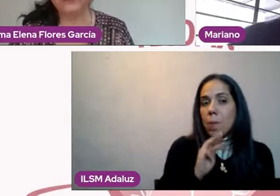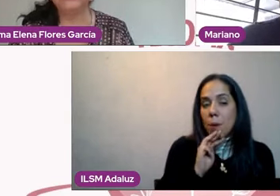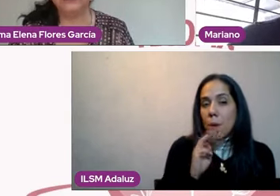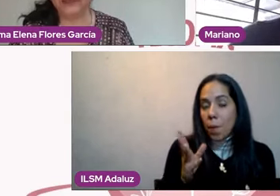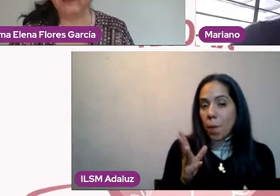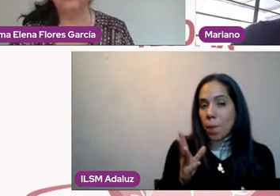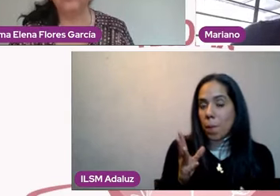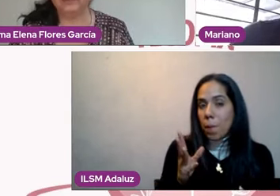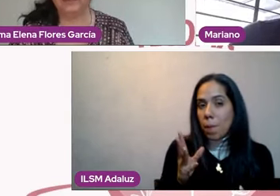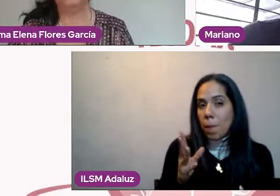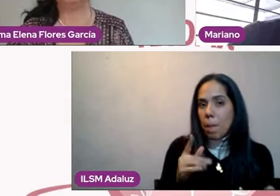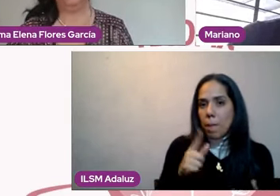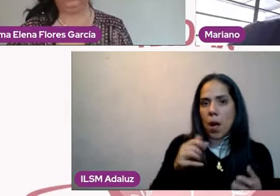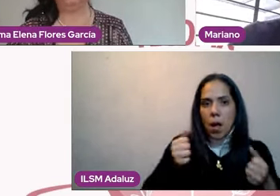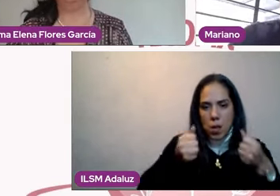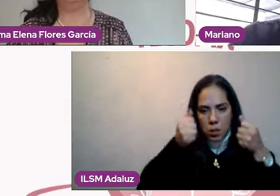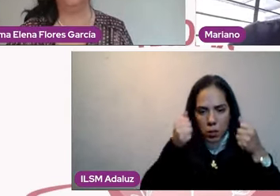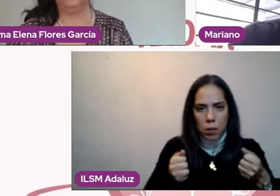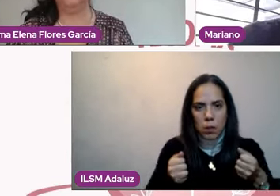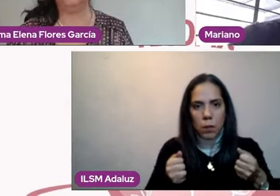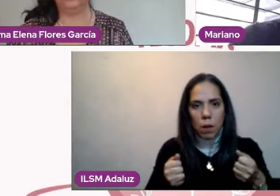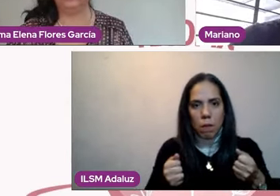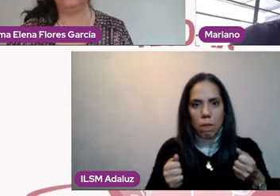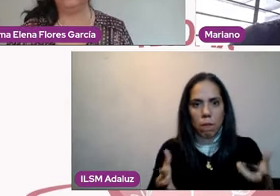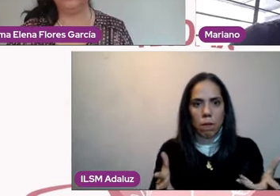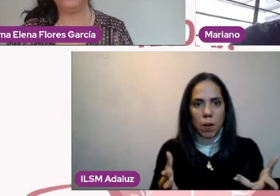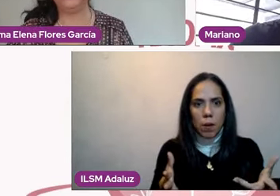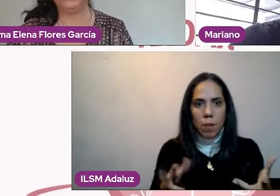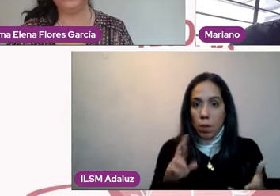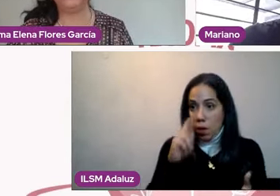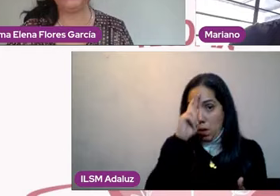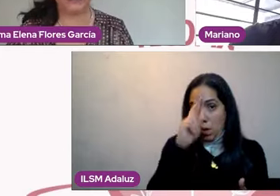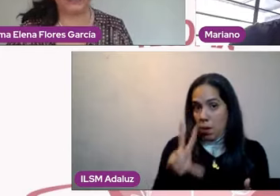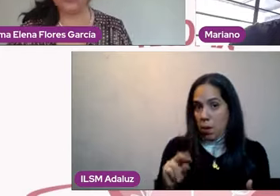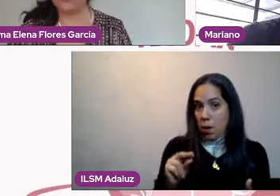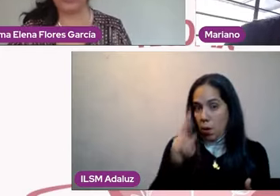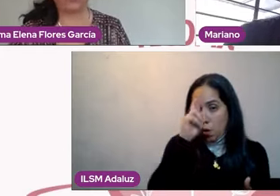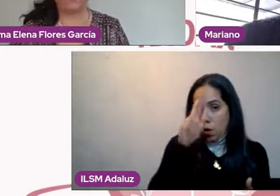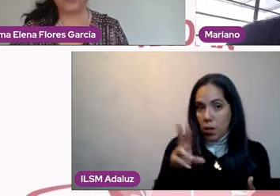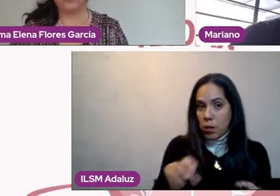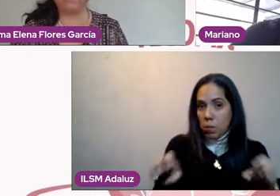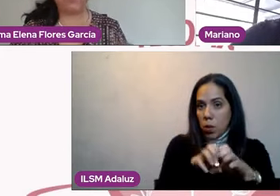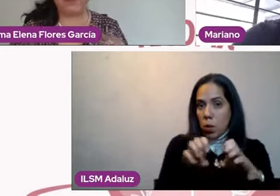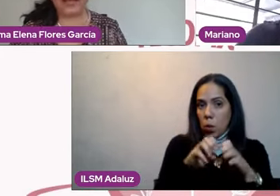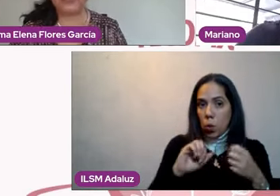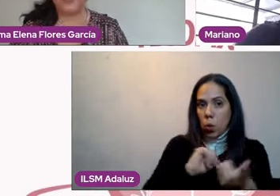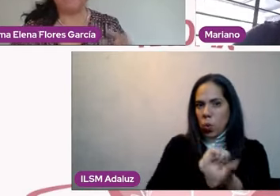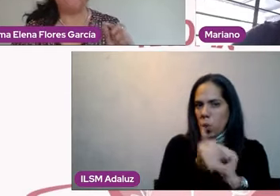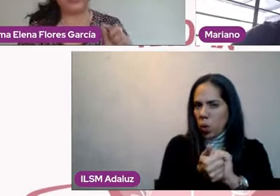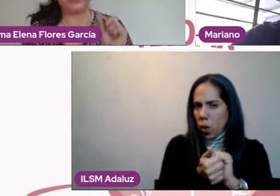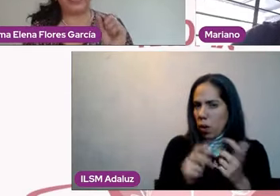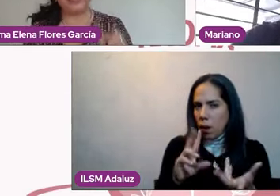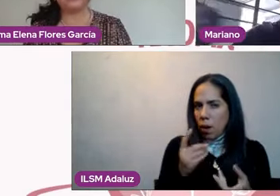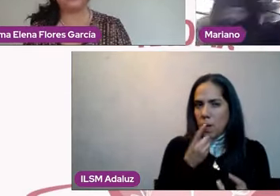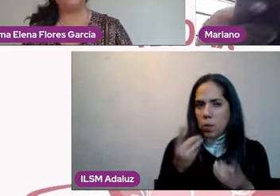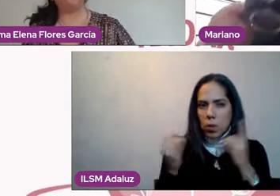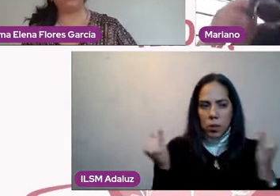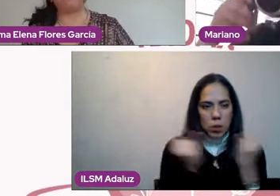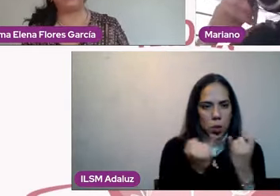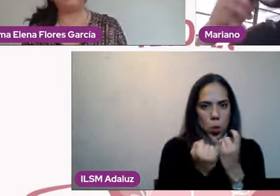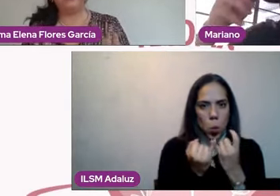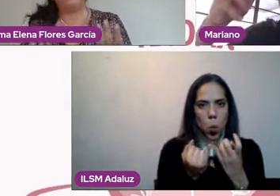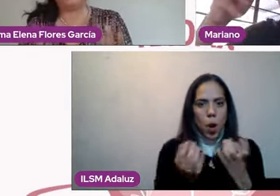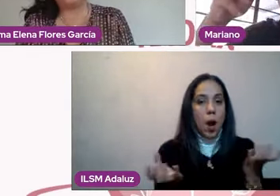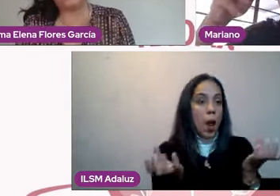y nadie puede respetar a nadie que no sostiene sus palabras. Es correcto, Mariano, pero además, fíjate qué interesante